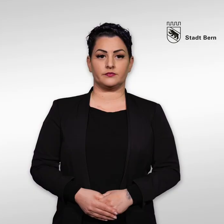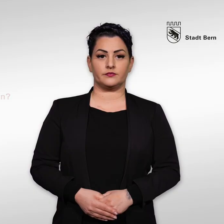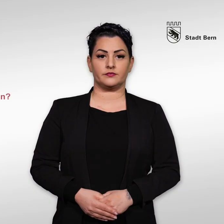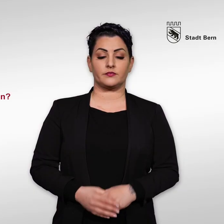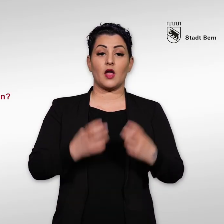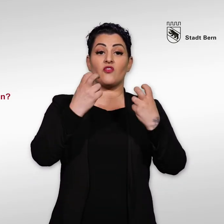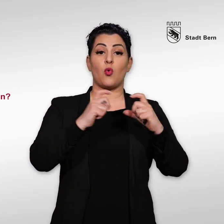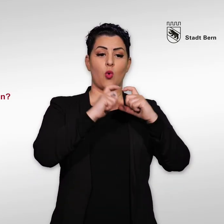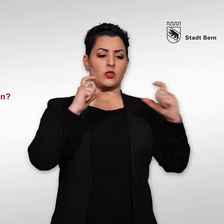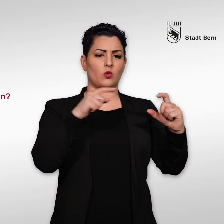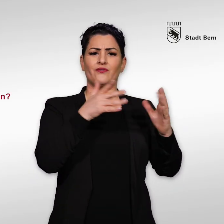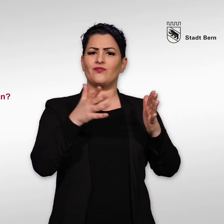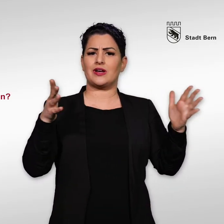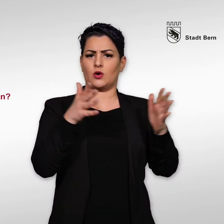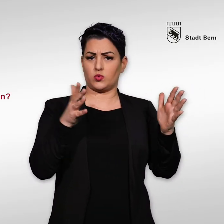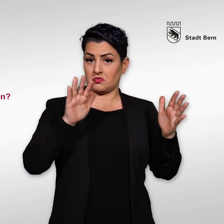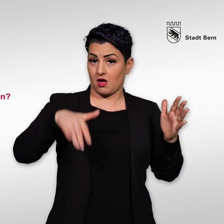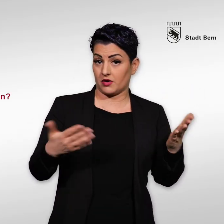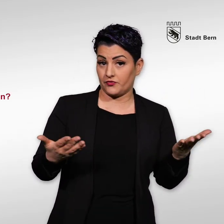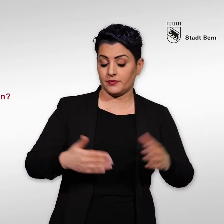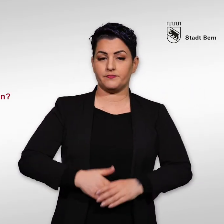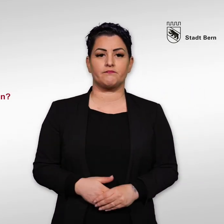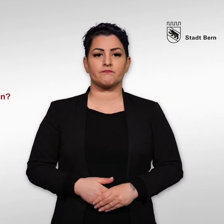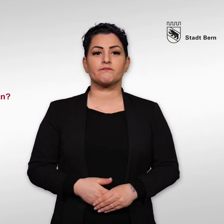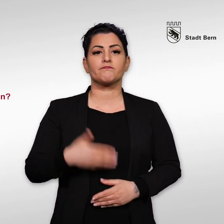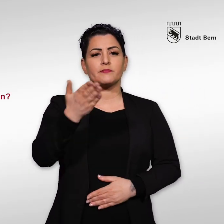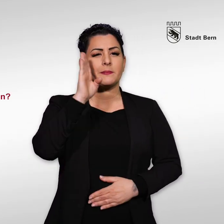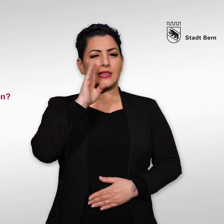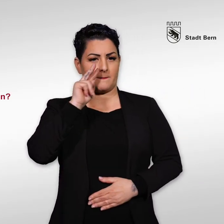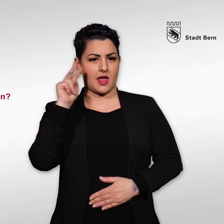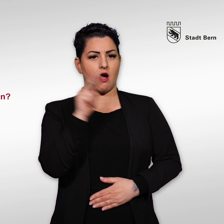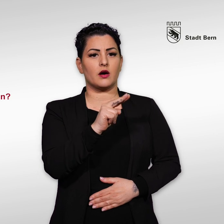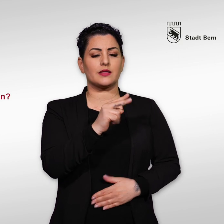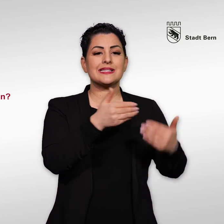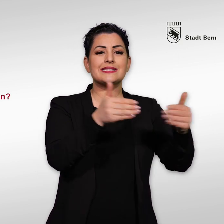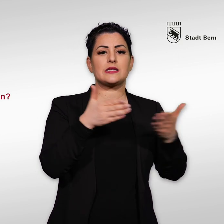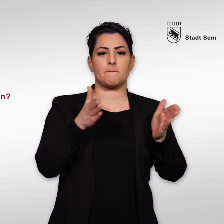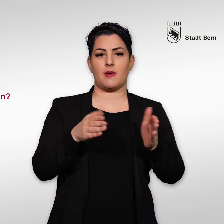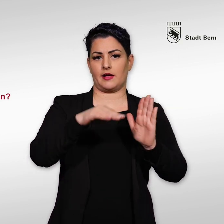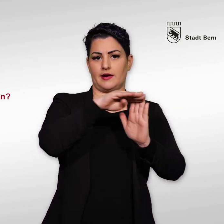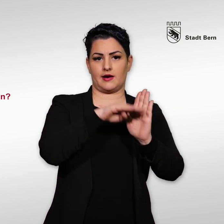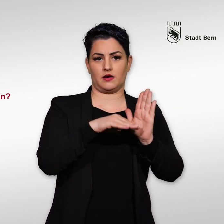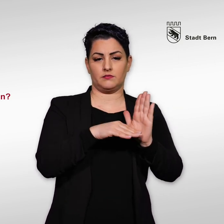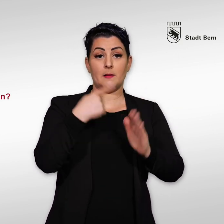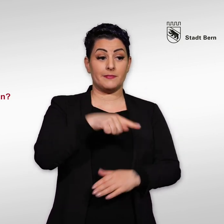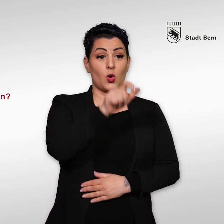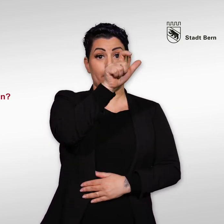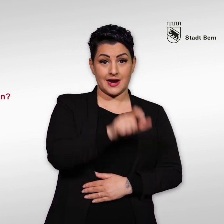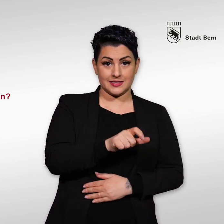Wie gross darf die Wohnung sein? Bitte beachten Sie die Zimmerregel. Pro Person ein